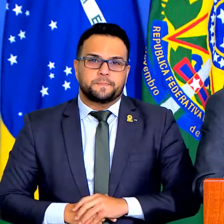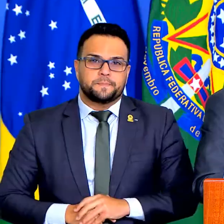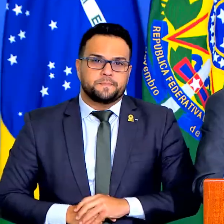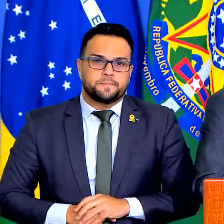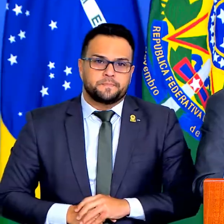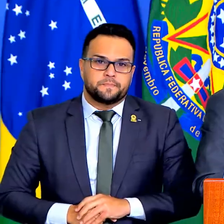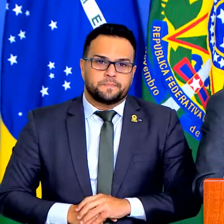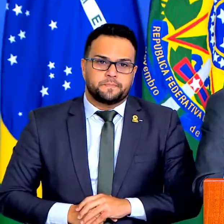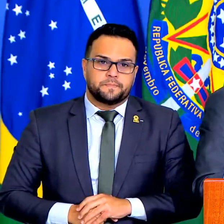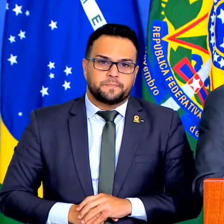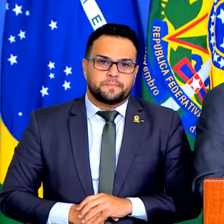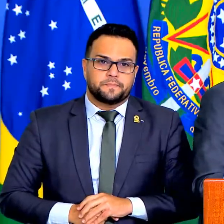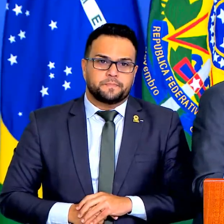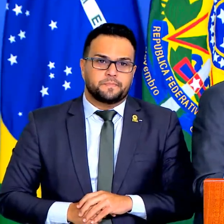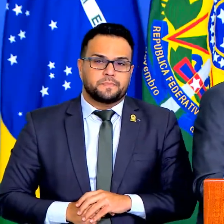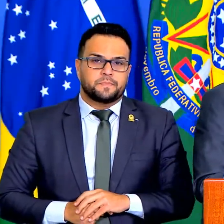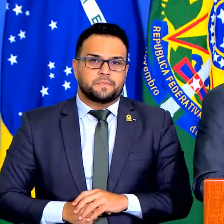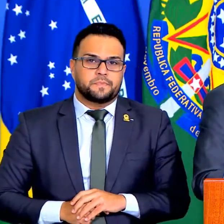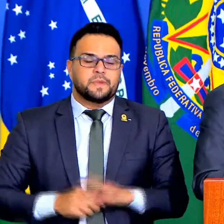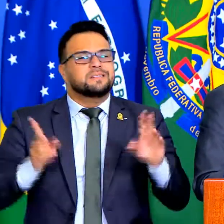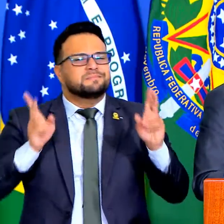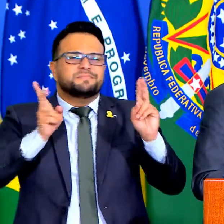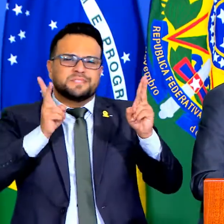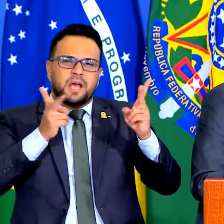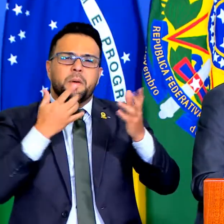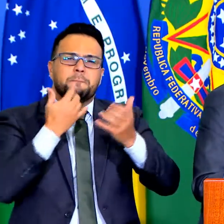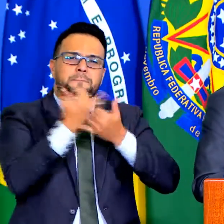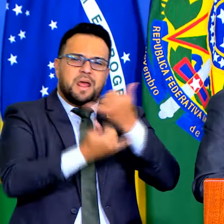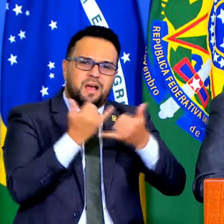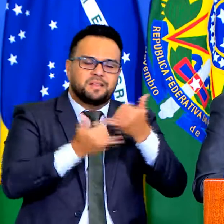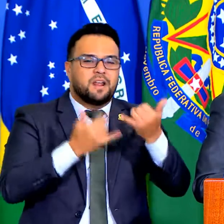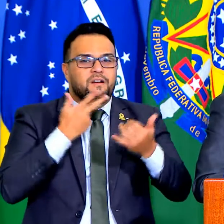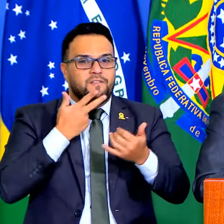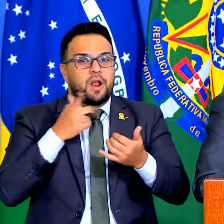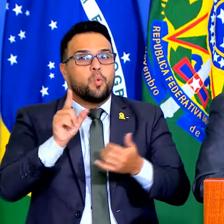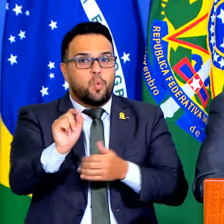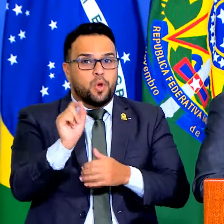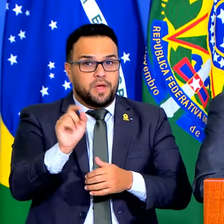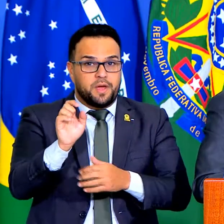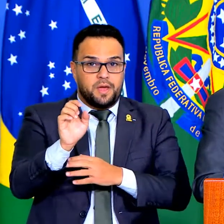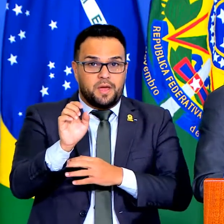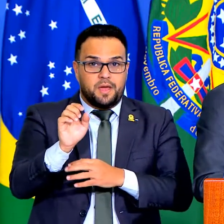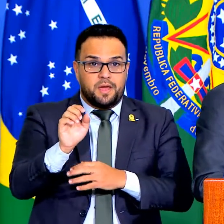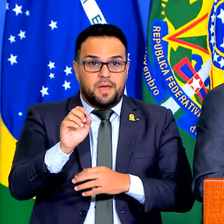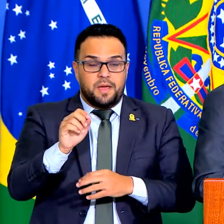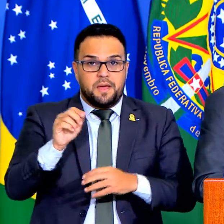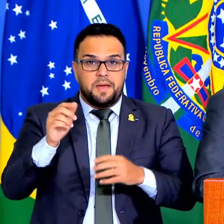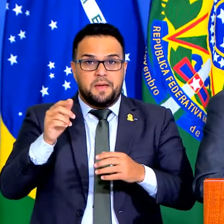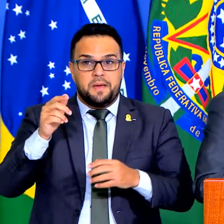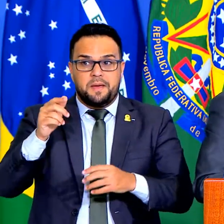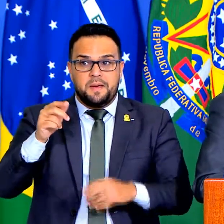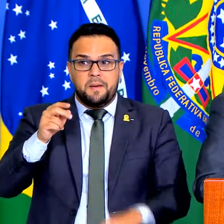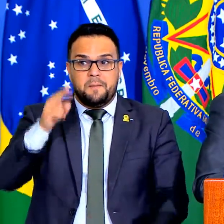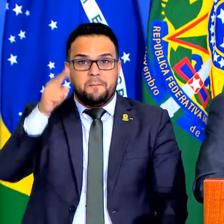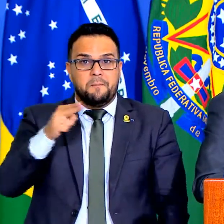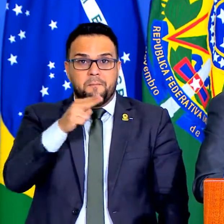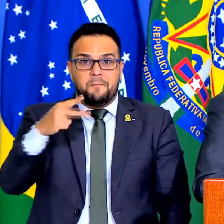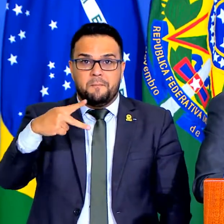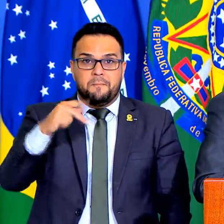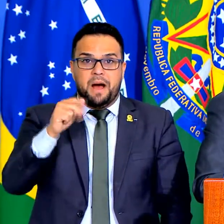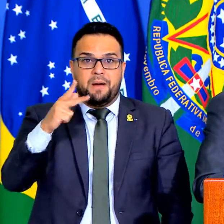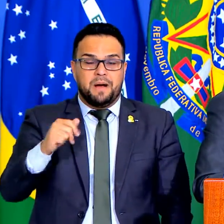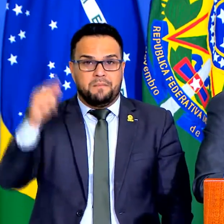a gente costuma fazer brincadeiras, o Papa é brasileiro, o Papa é argentino e Deus é brasileiro,